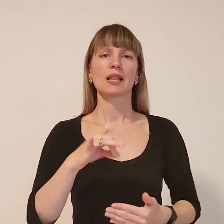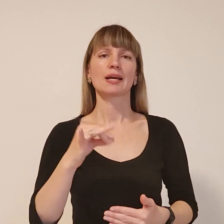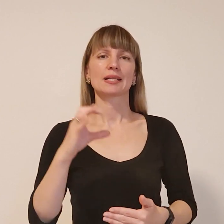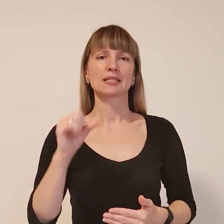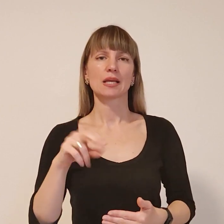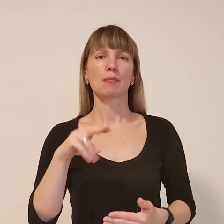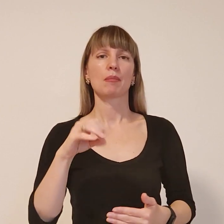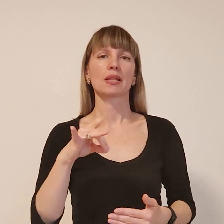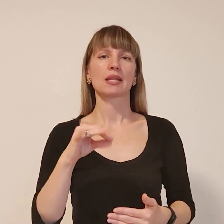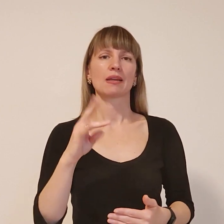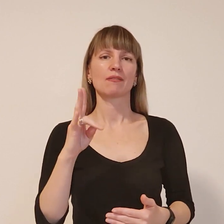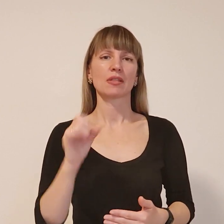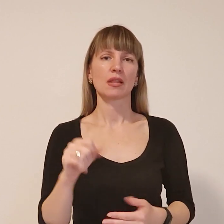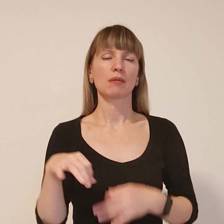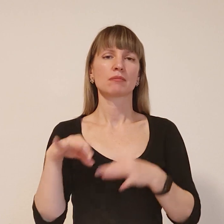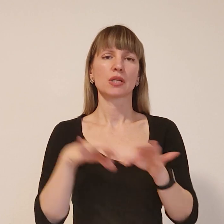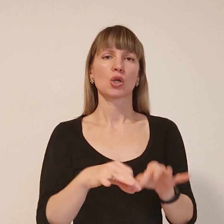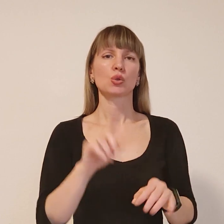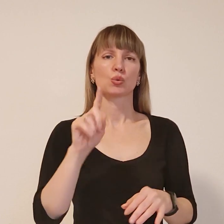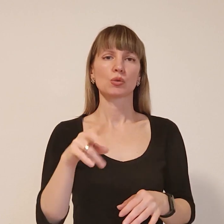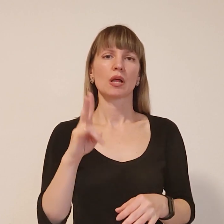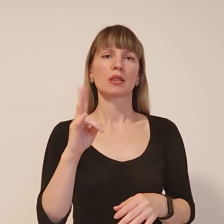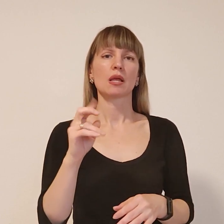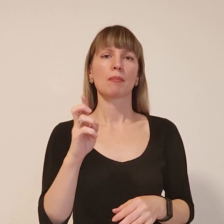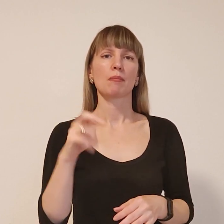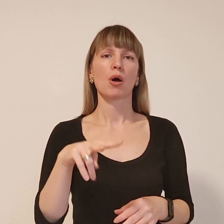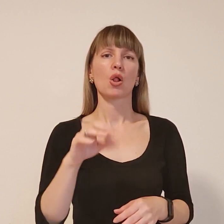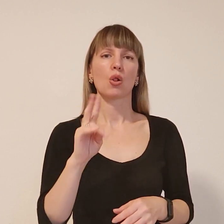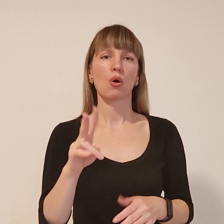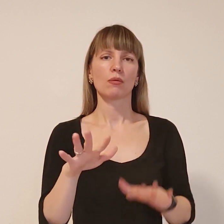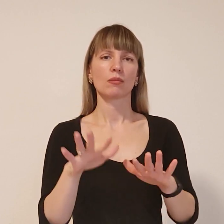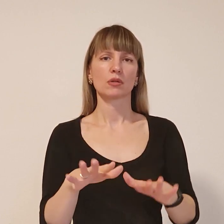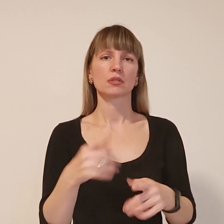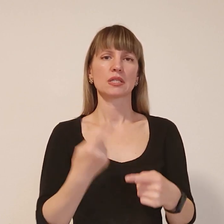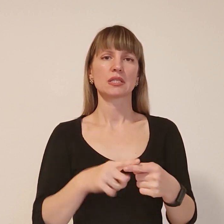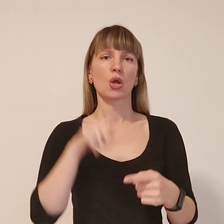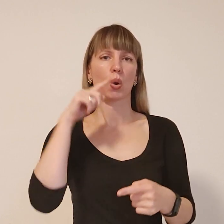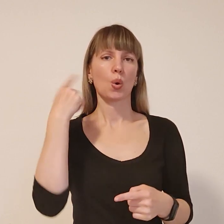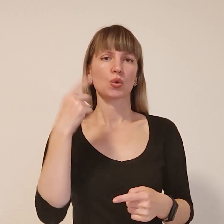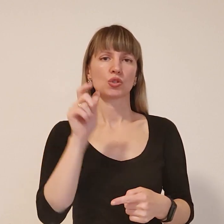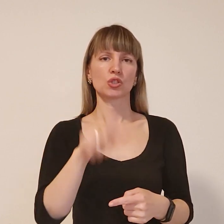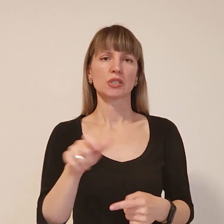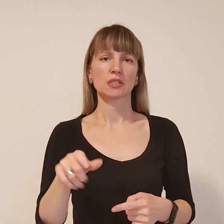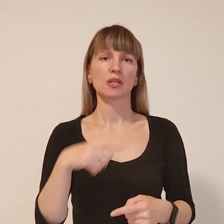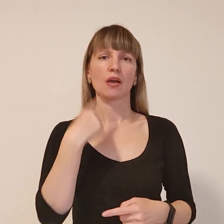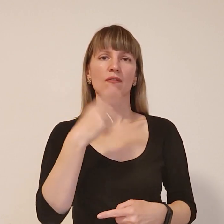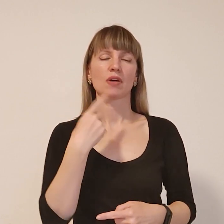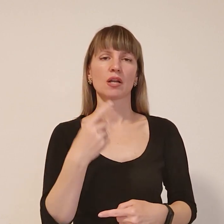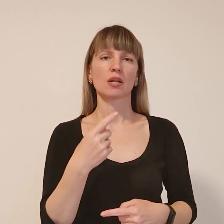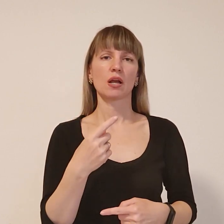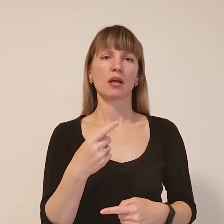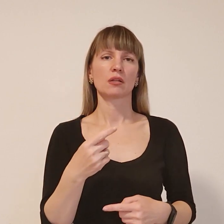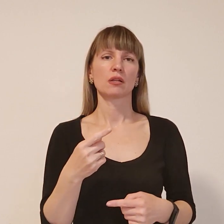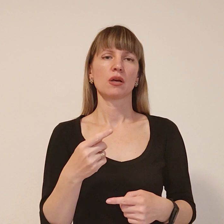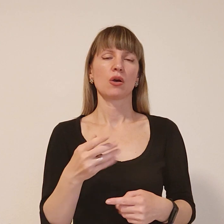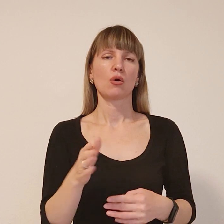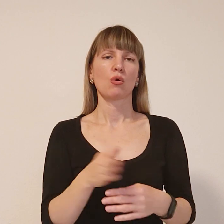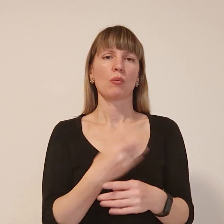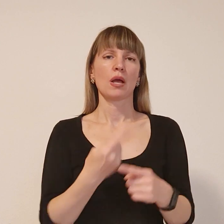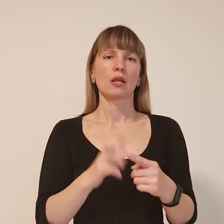Приїхали туди на блокпости рашистиці і кажуть, що ці блокпости, їх чотири їх, щоб всі